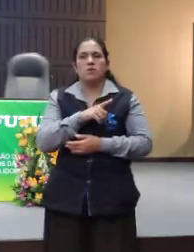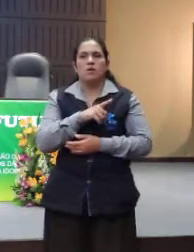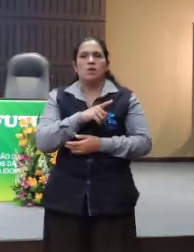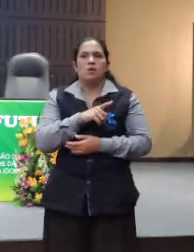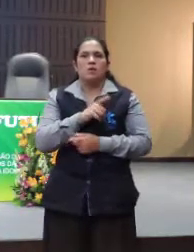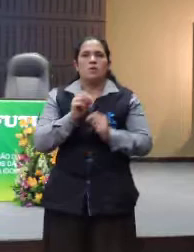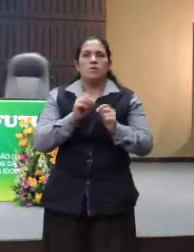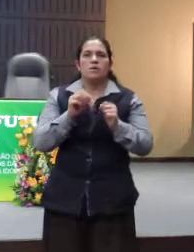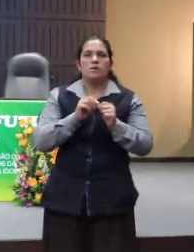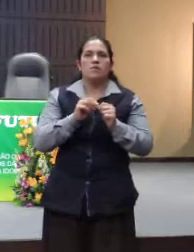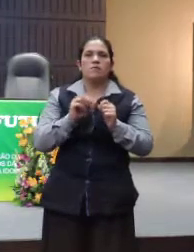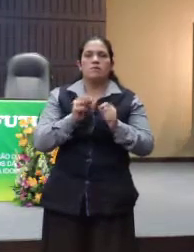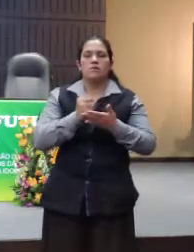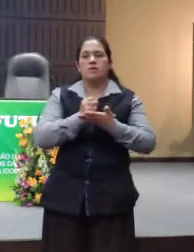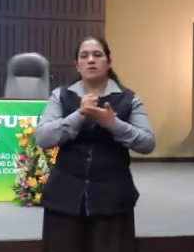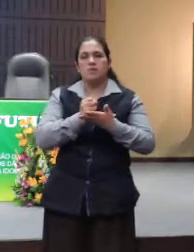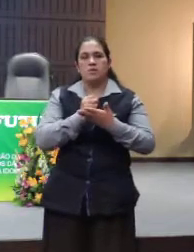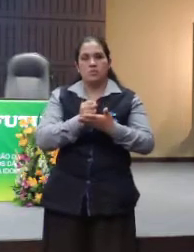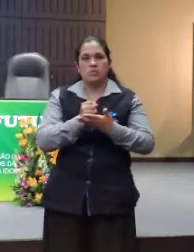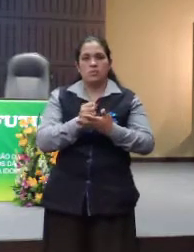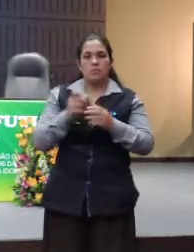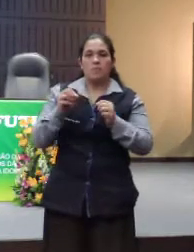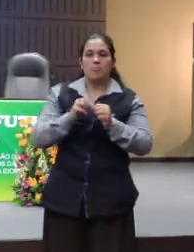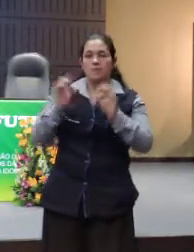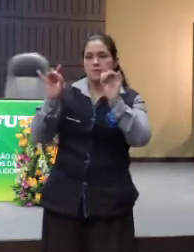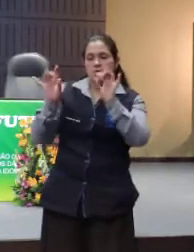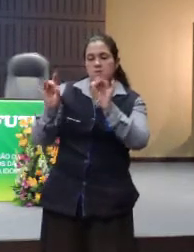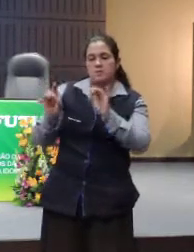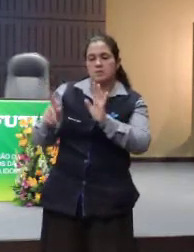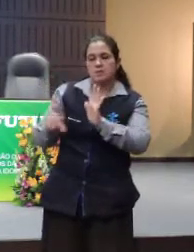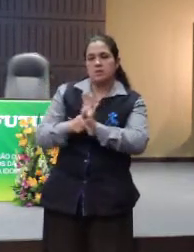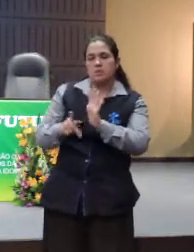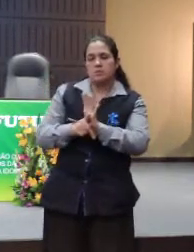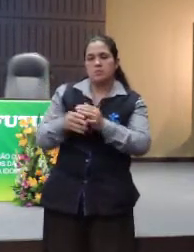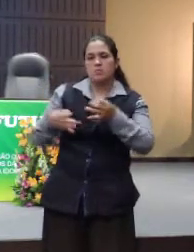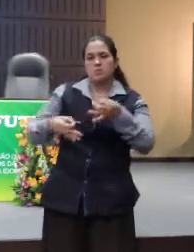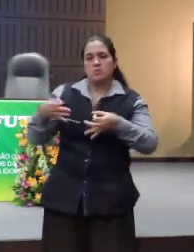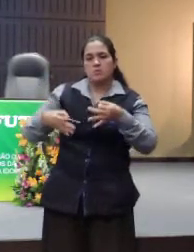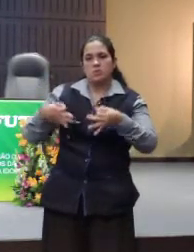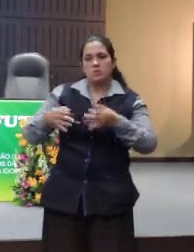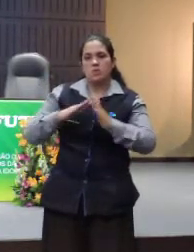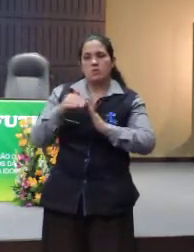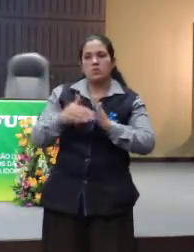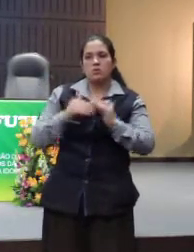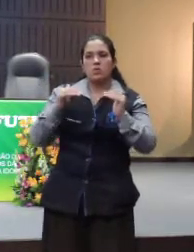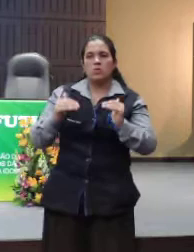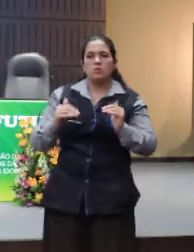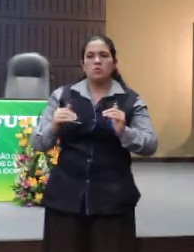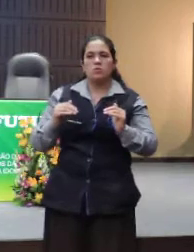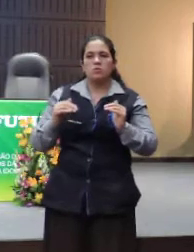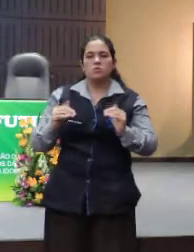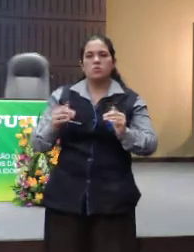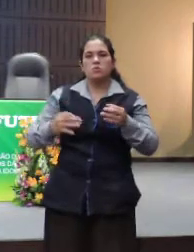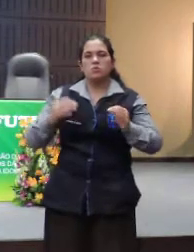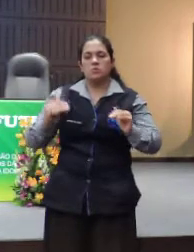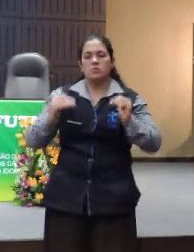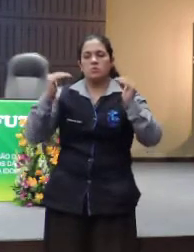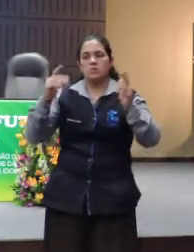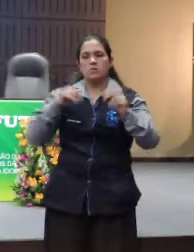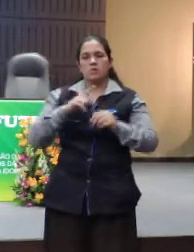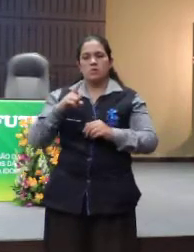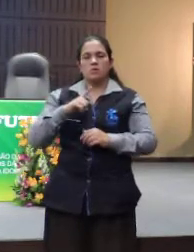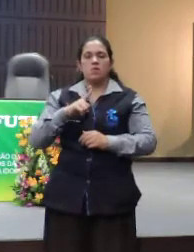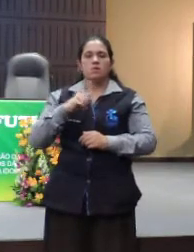dele, porque ele serve para dar apoio especializado na parte jurídica aos promotores de justiça em todo o estado. Nós temos